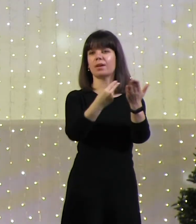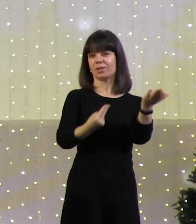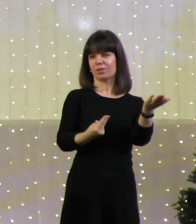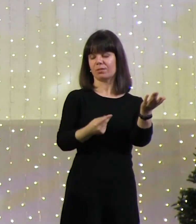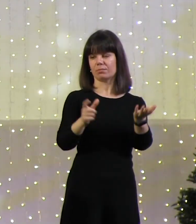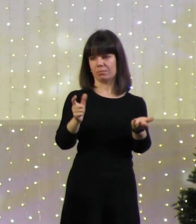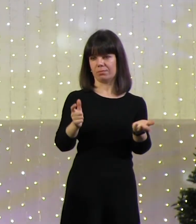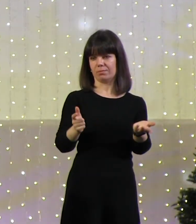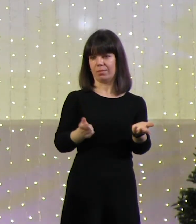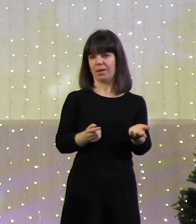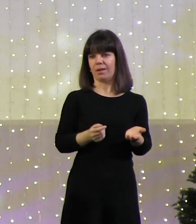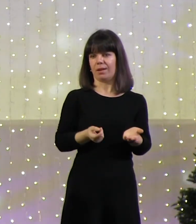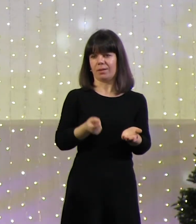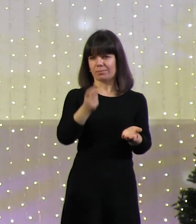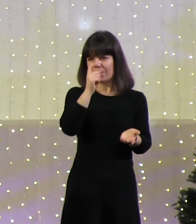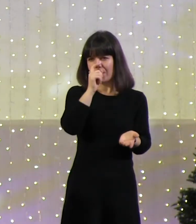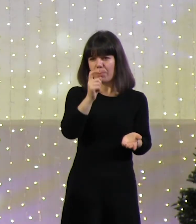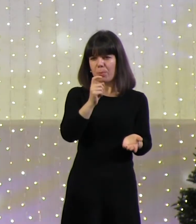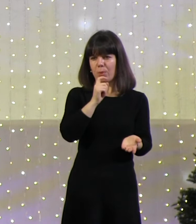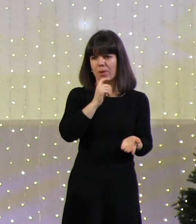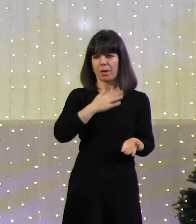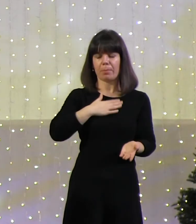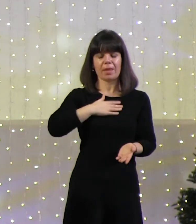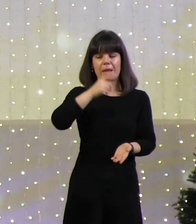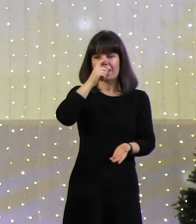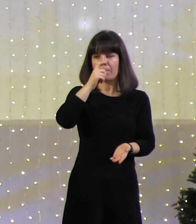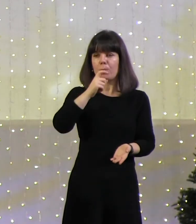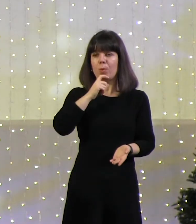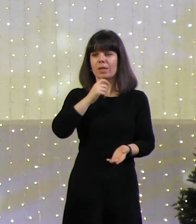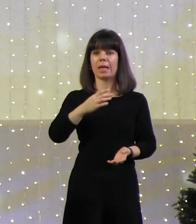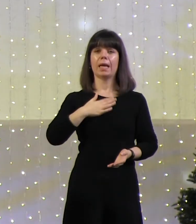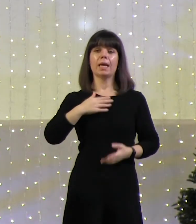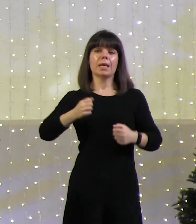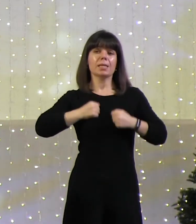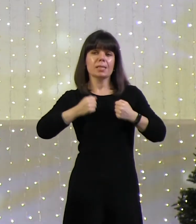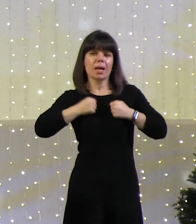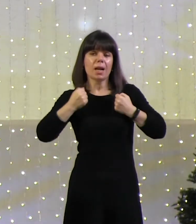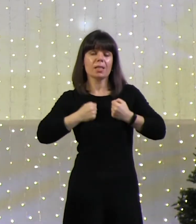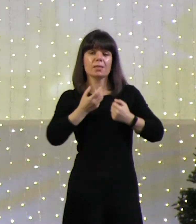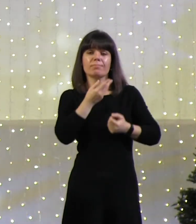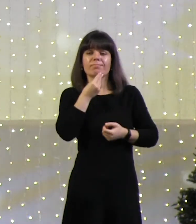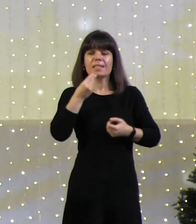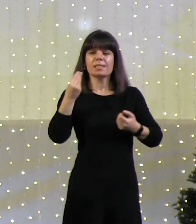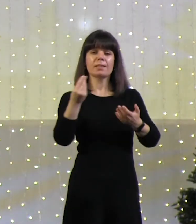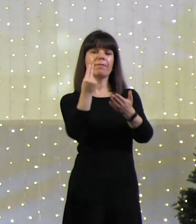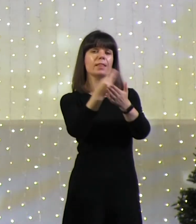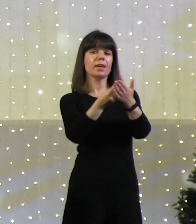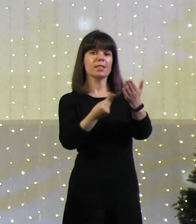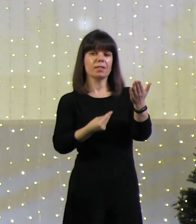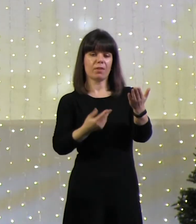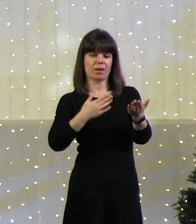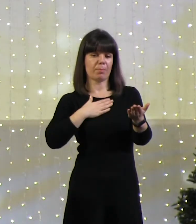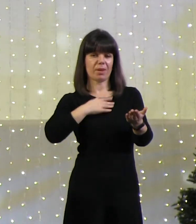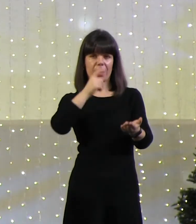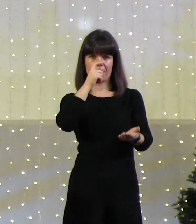он уязвляется, меня не поняли, я пытался так все красиво представить, и тому подобное.